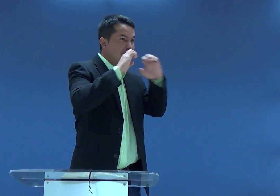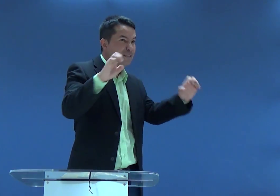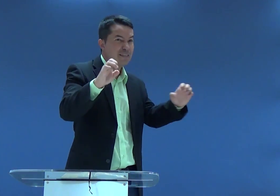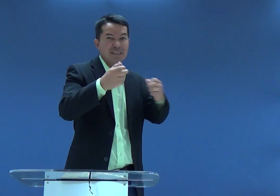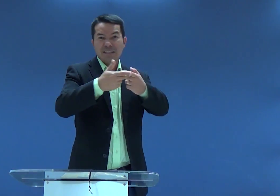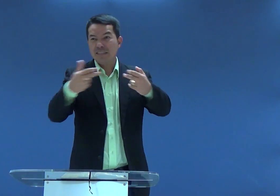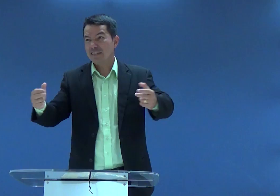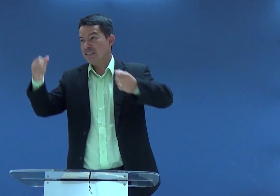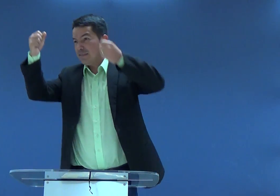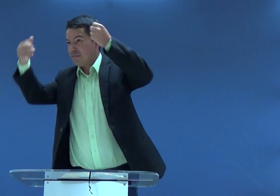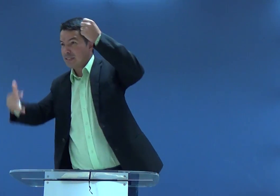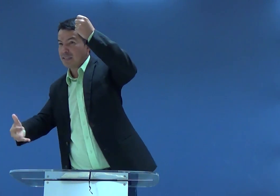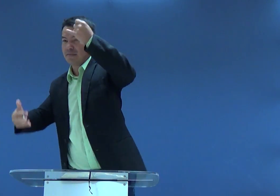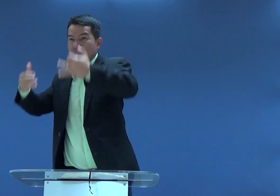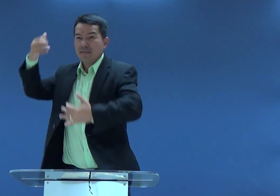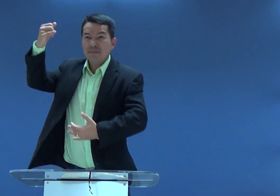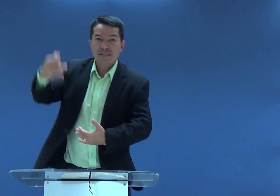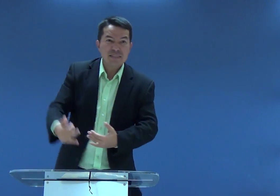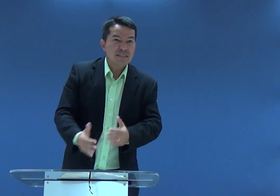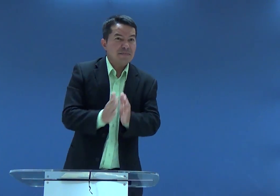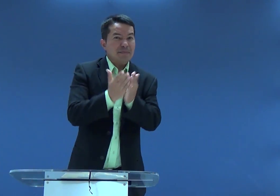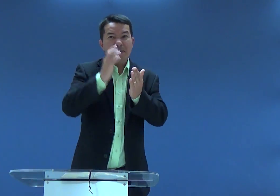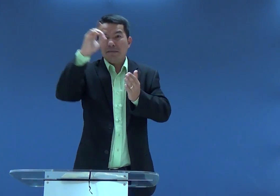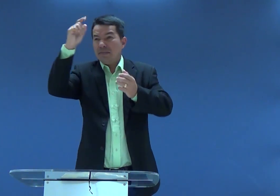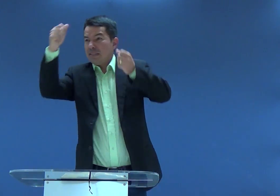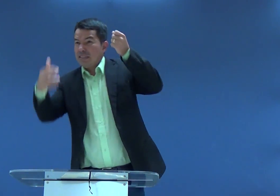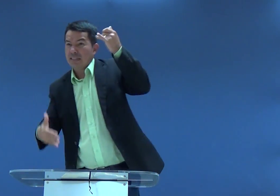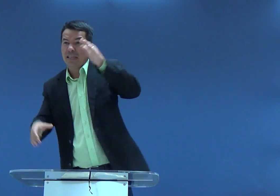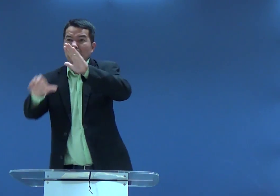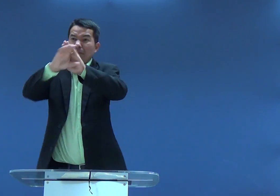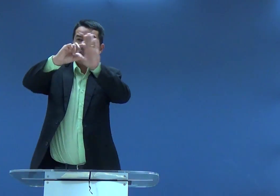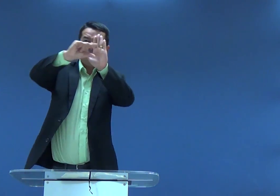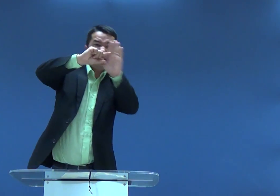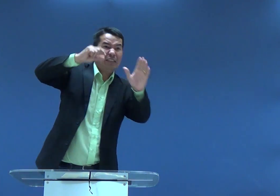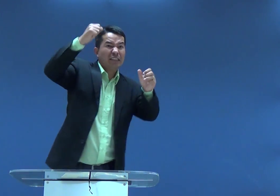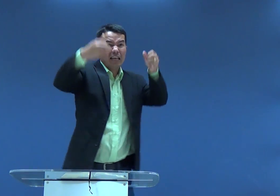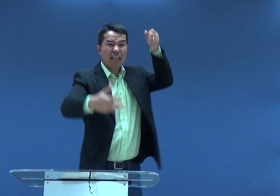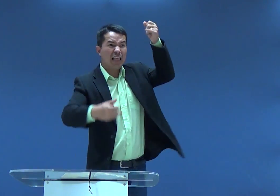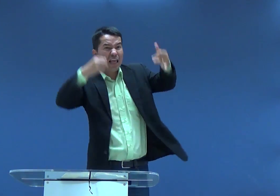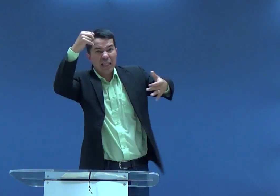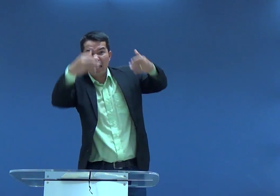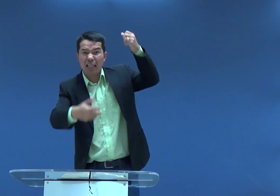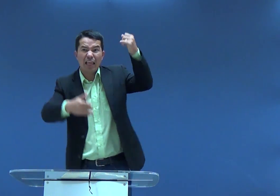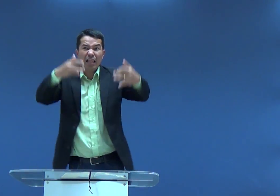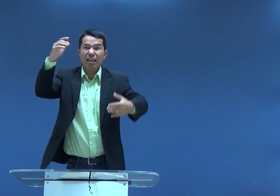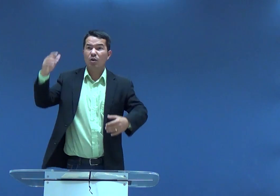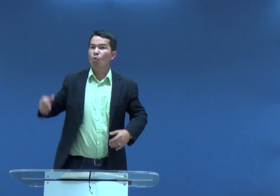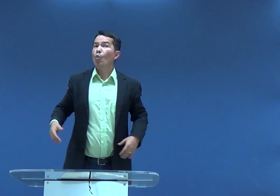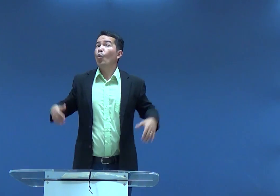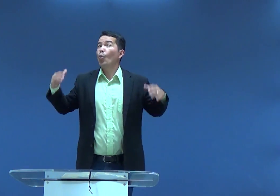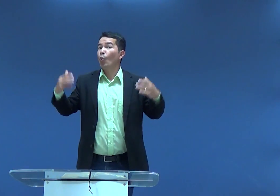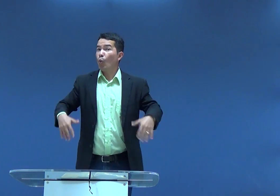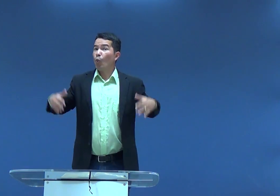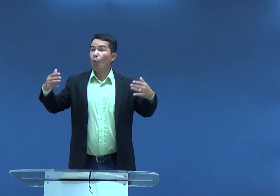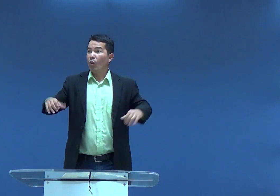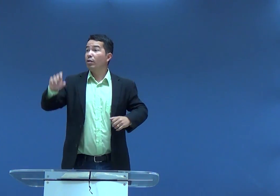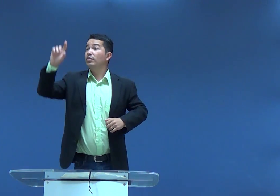Vai falar de Jesus, vai fazer isso, vai fazer aquilo, vai ler, vai estudar, estude, memorize.